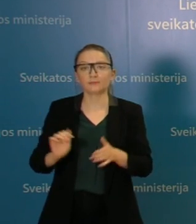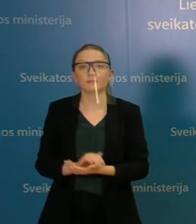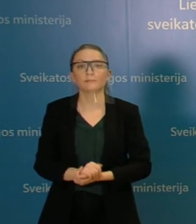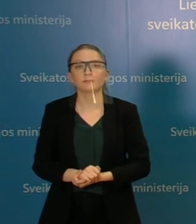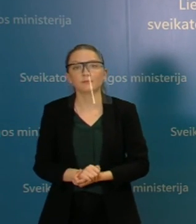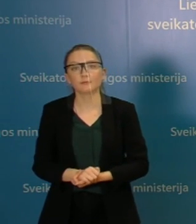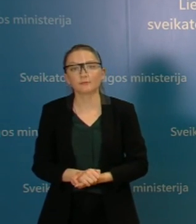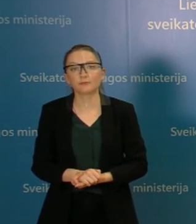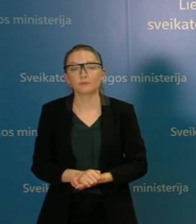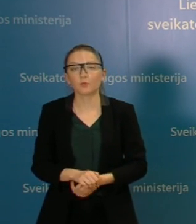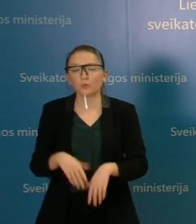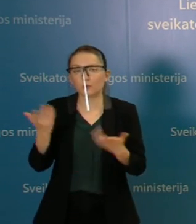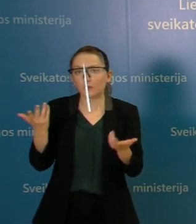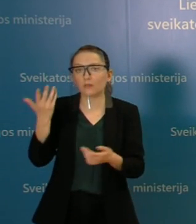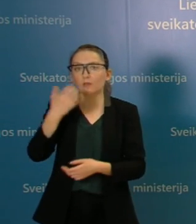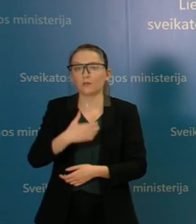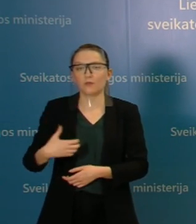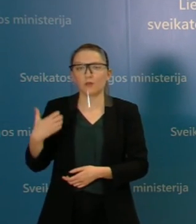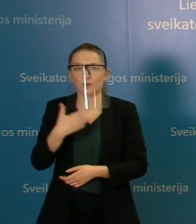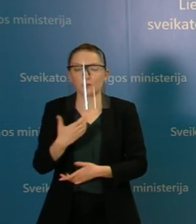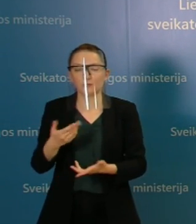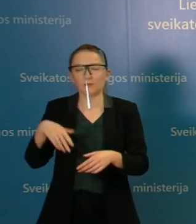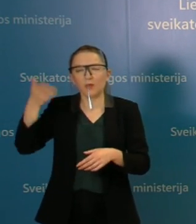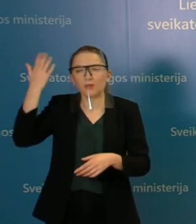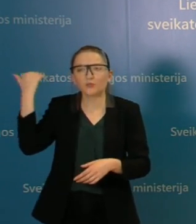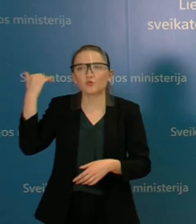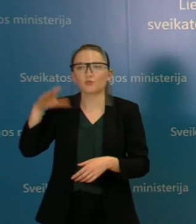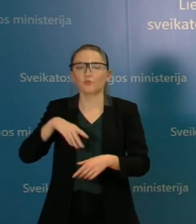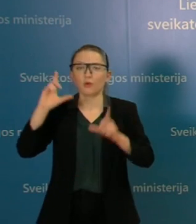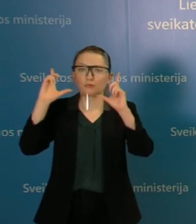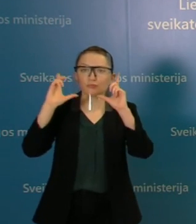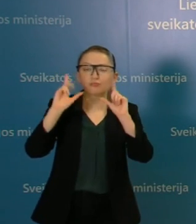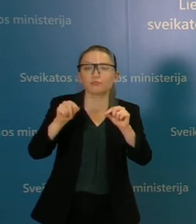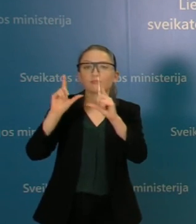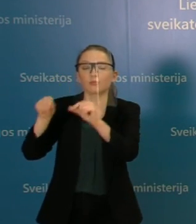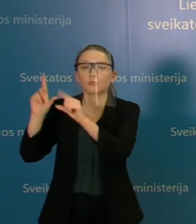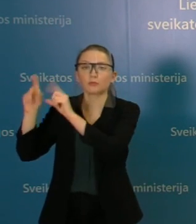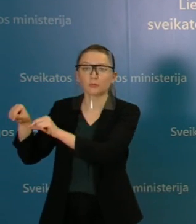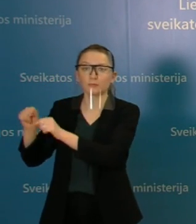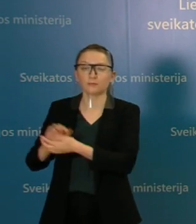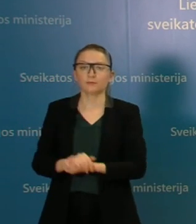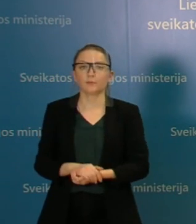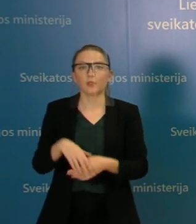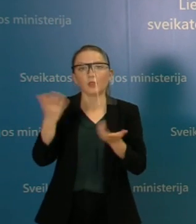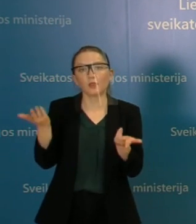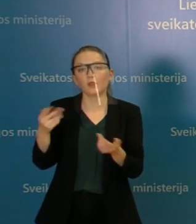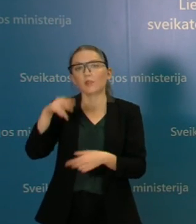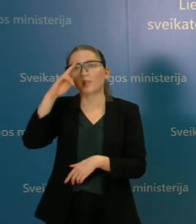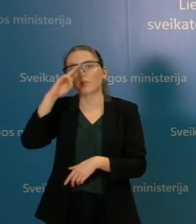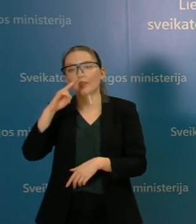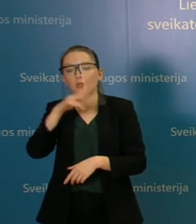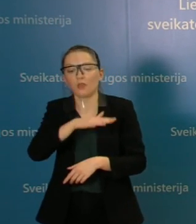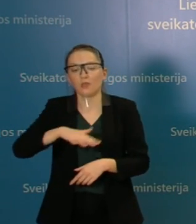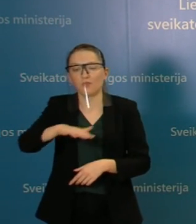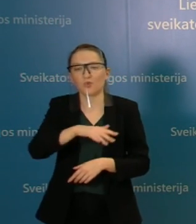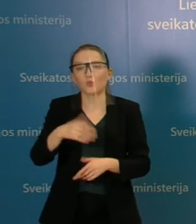tai yra laikas, kada, na, įprastai keliaudavom į tėviškes, į vietas,